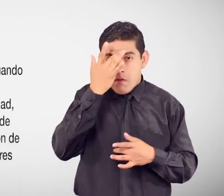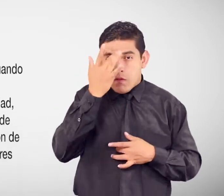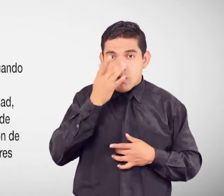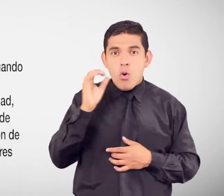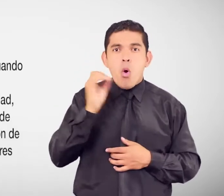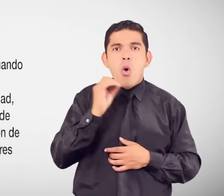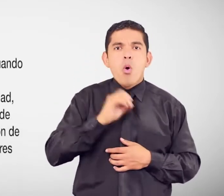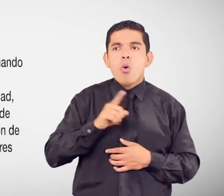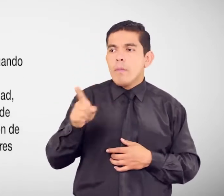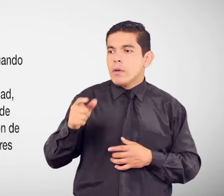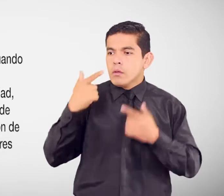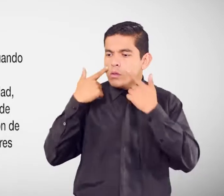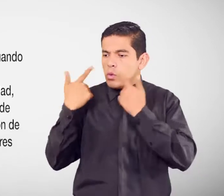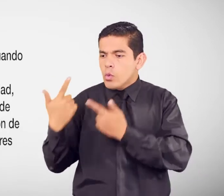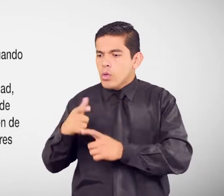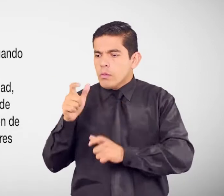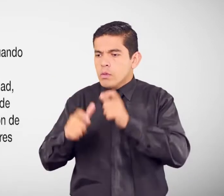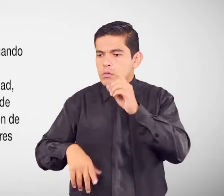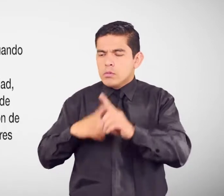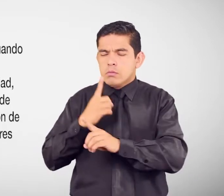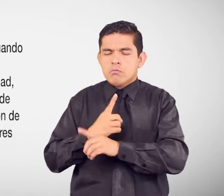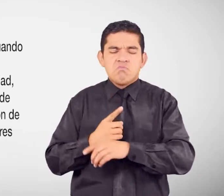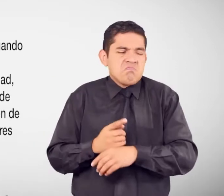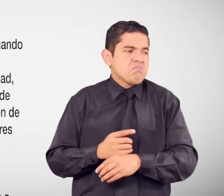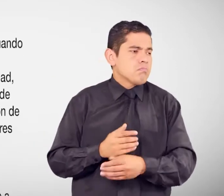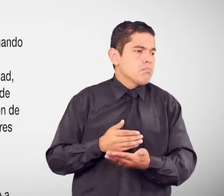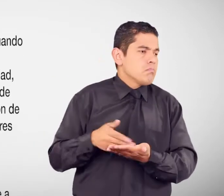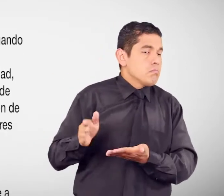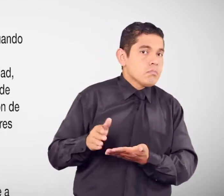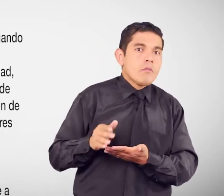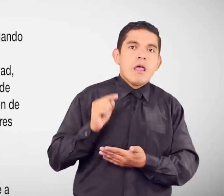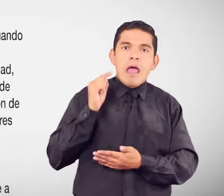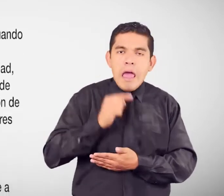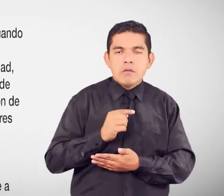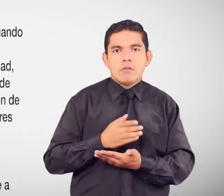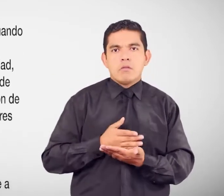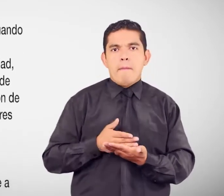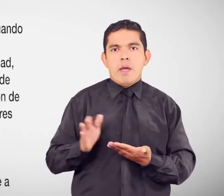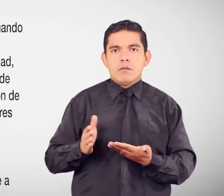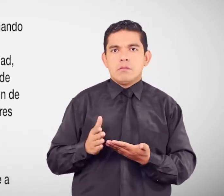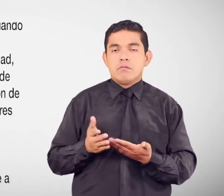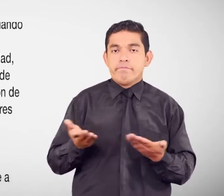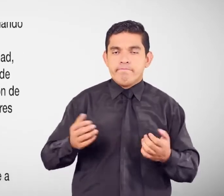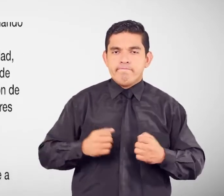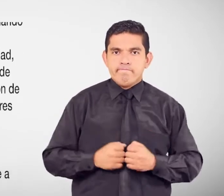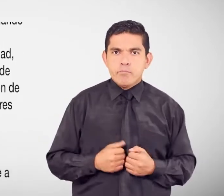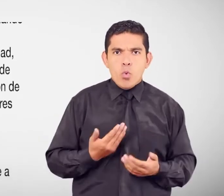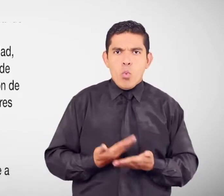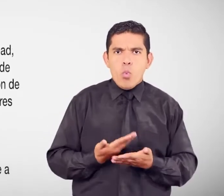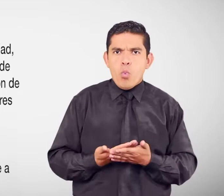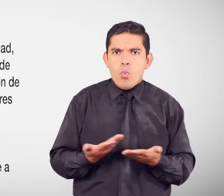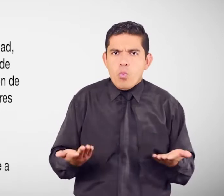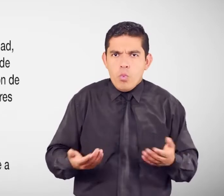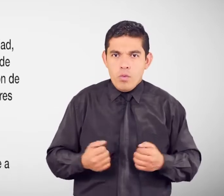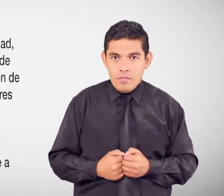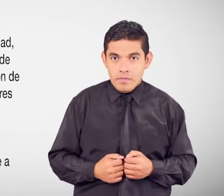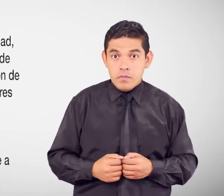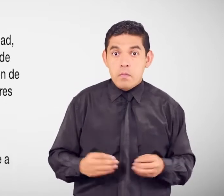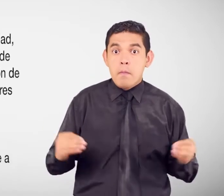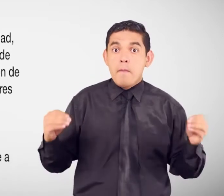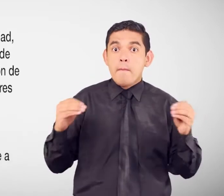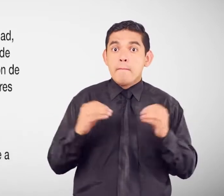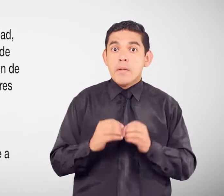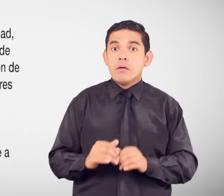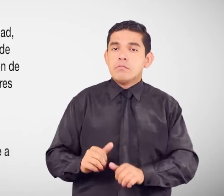cargo La manutención de la persona con discapacidad Y familiares sustitutos En razón del principio de inamovilidad